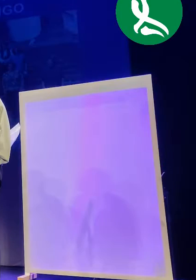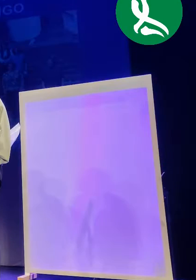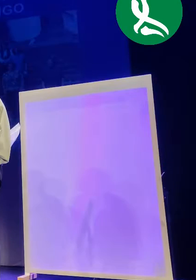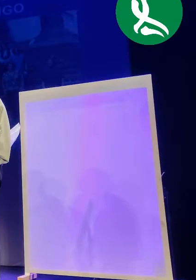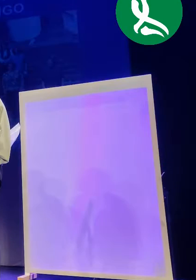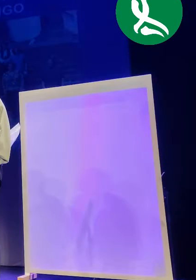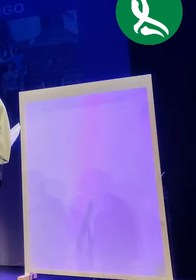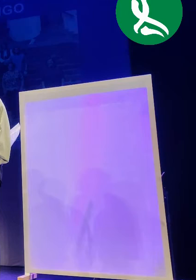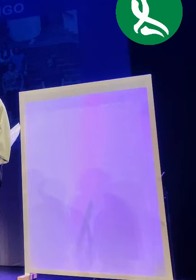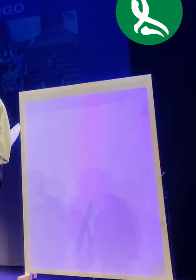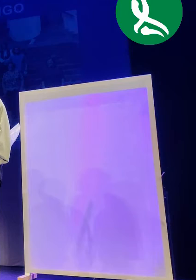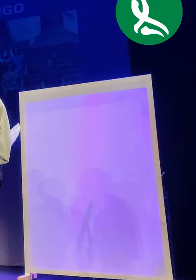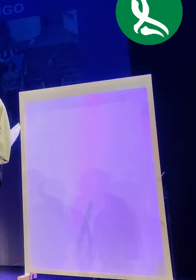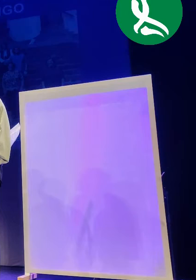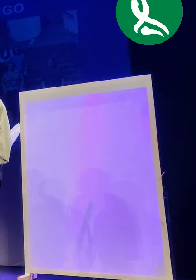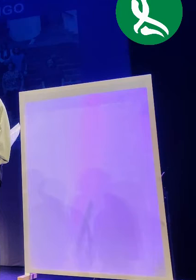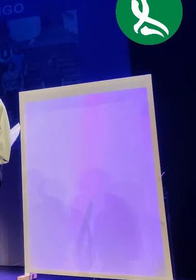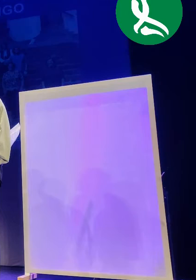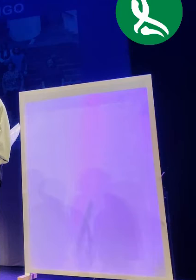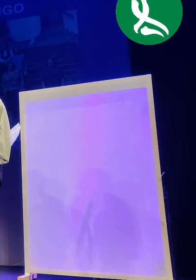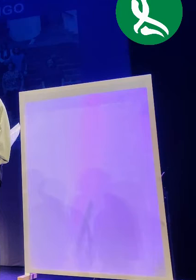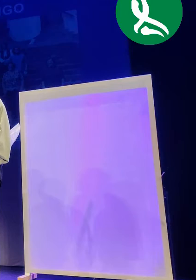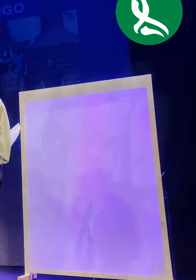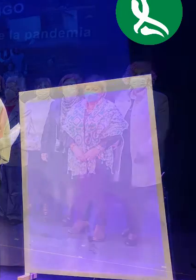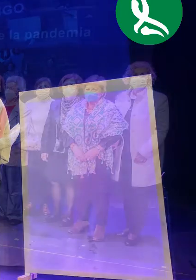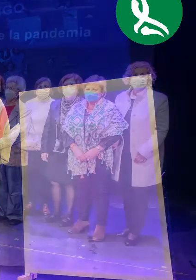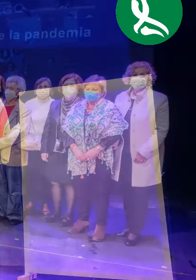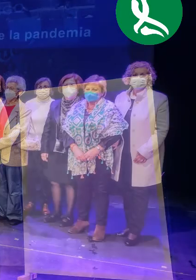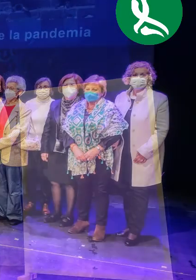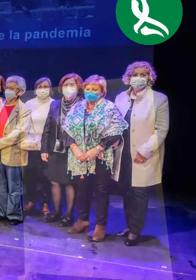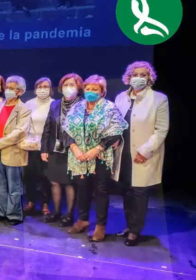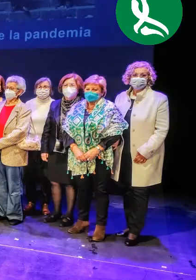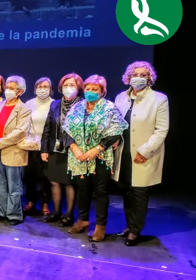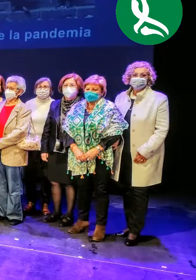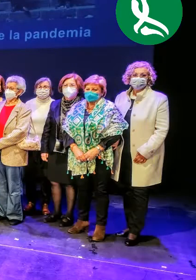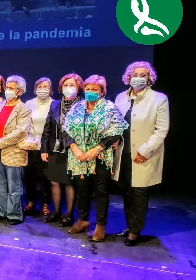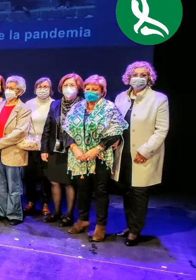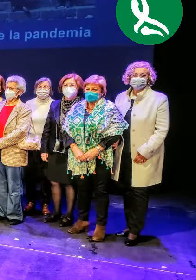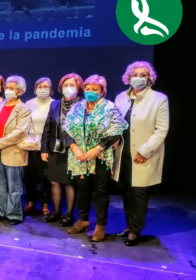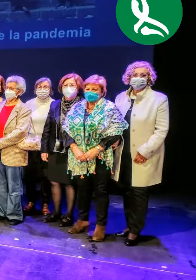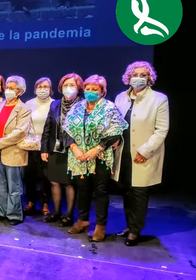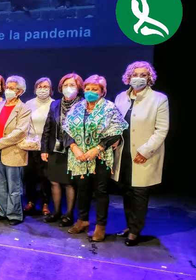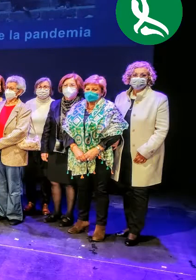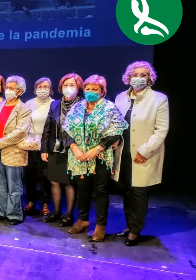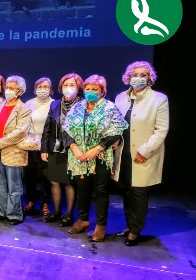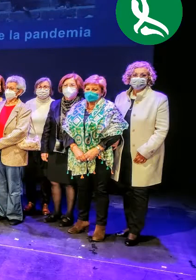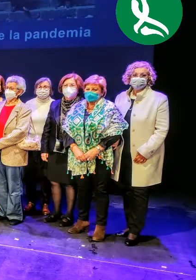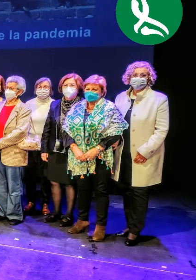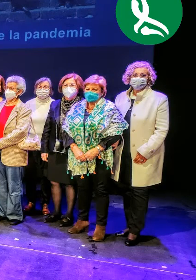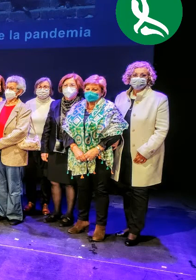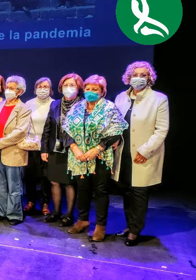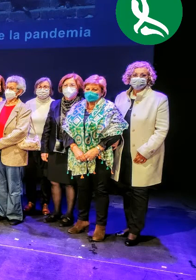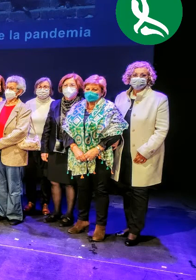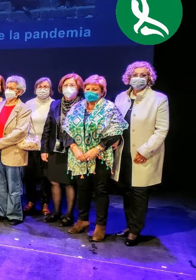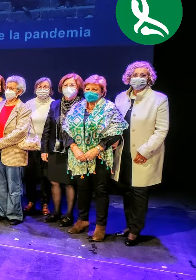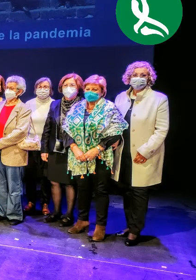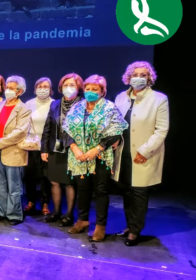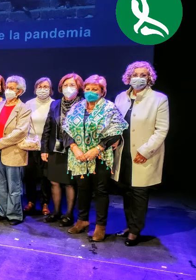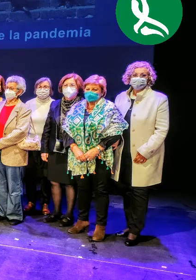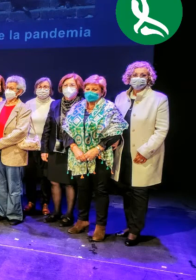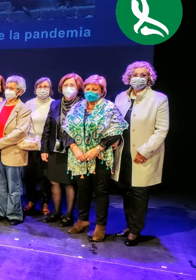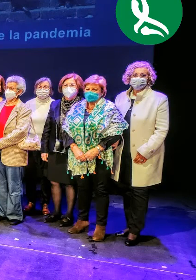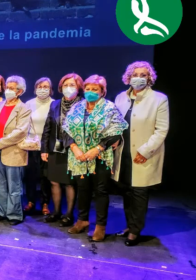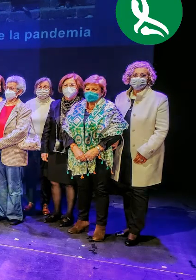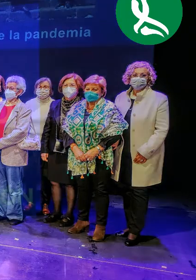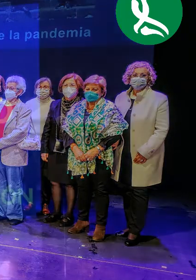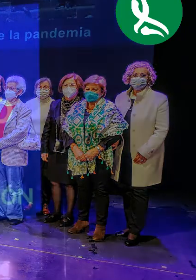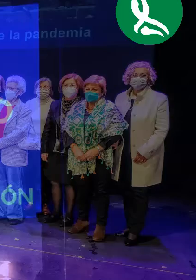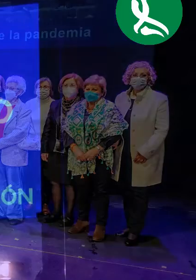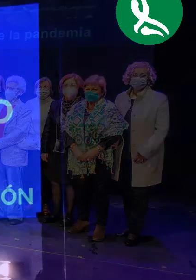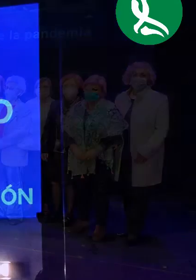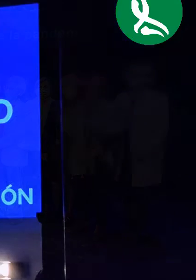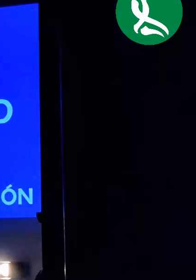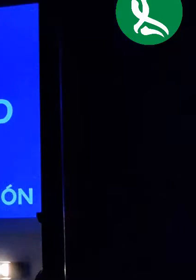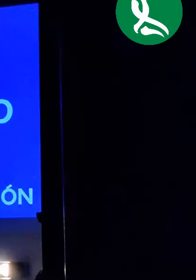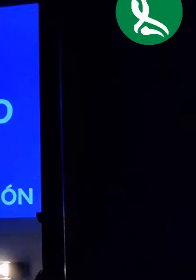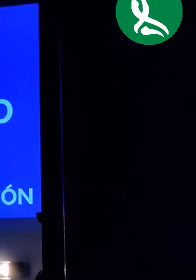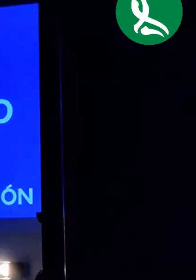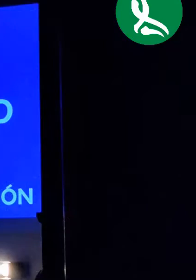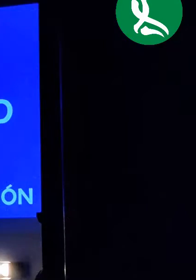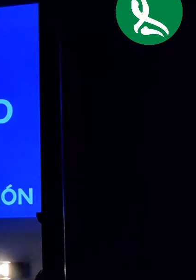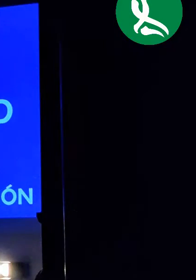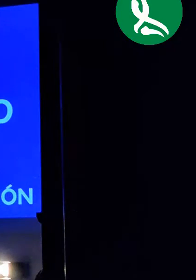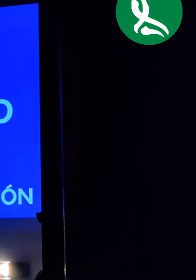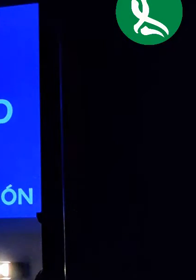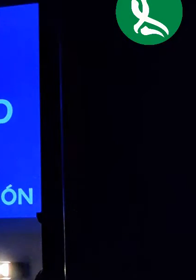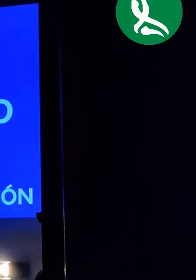campañas de alimentos en los institutos y colegios especialmente en la ciudad que desde el principio nos han estado ayudando con aportaciones de